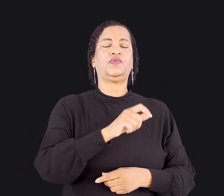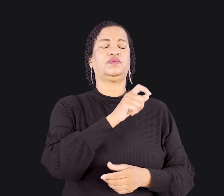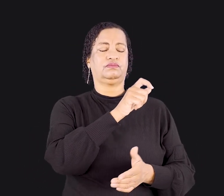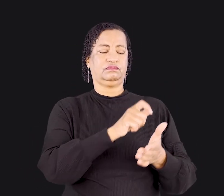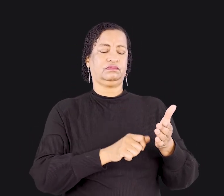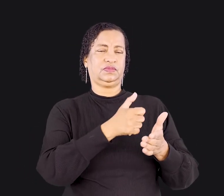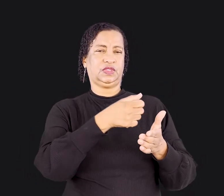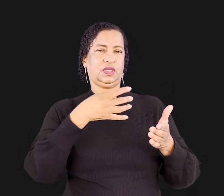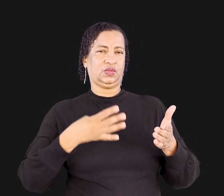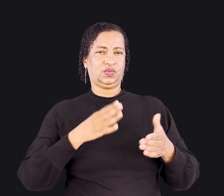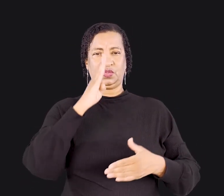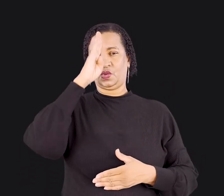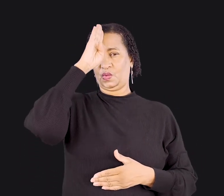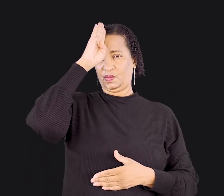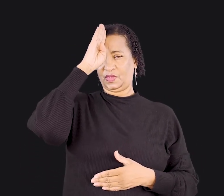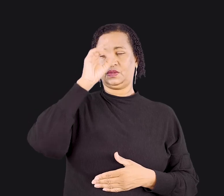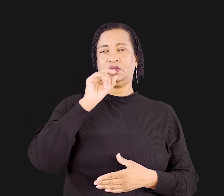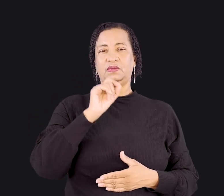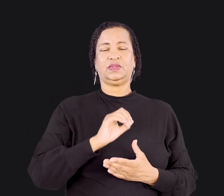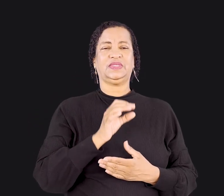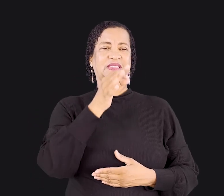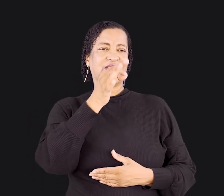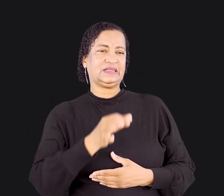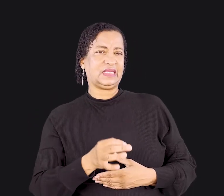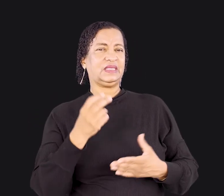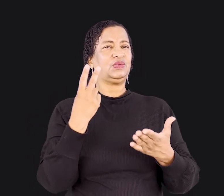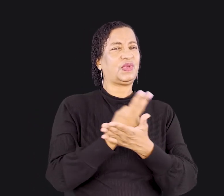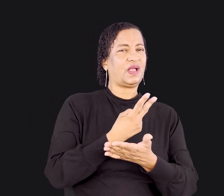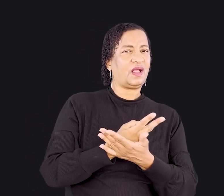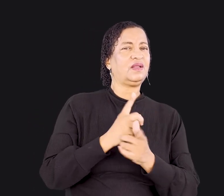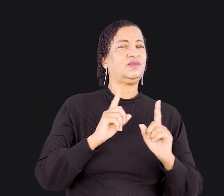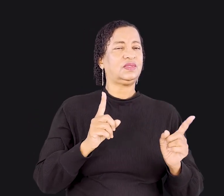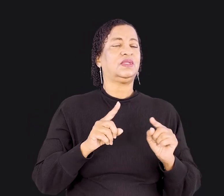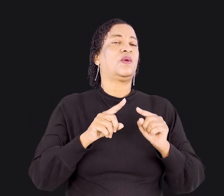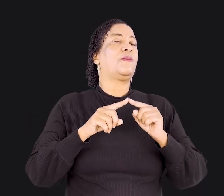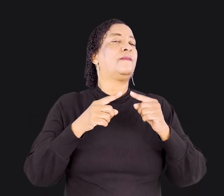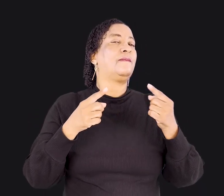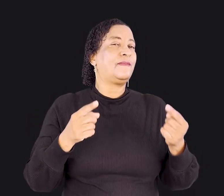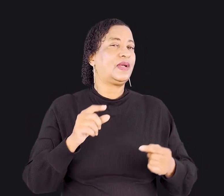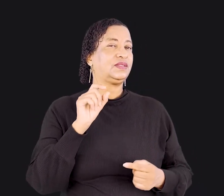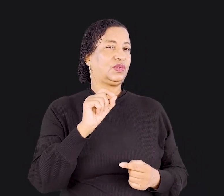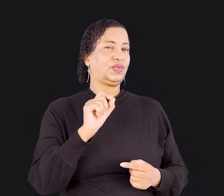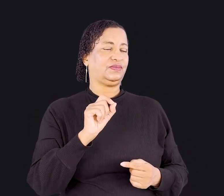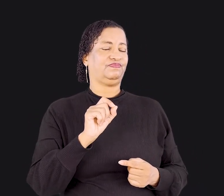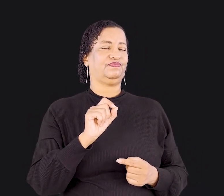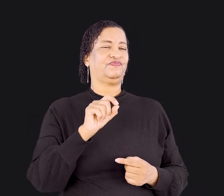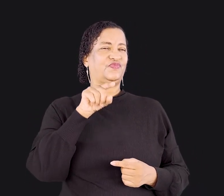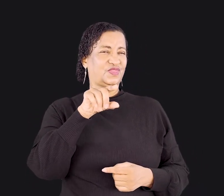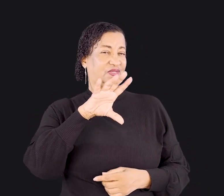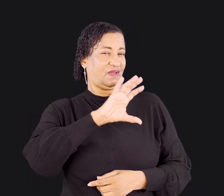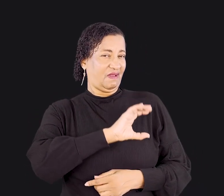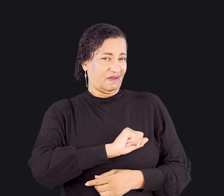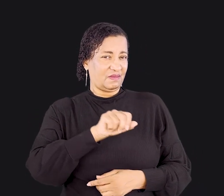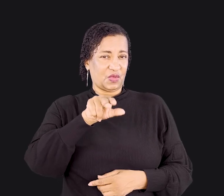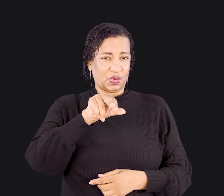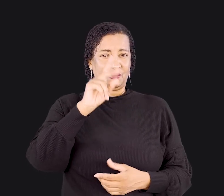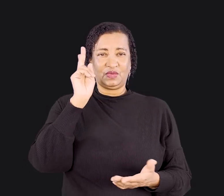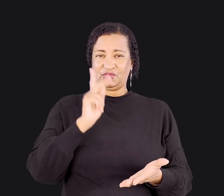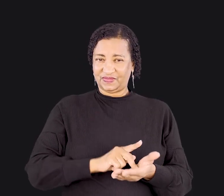Romanos 14. A questão não é se está certo ou errado. O que está em questão é se você realmente ama o seu irmão e acha